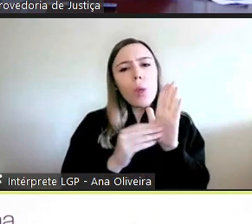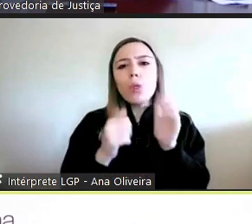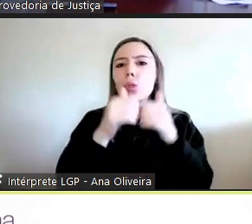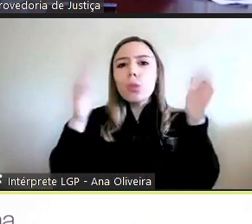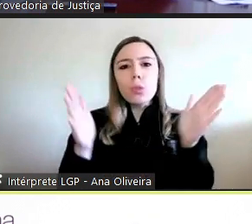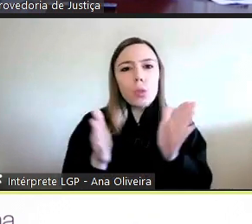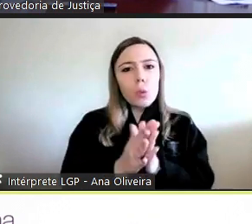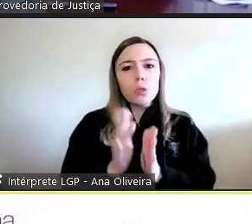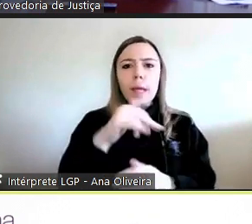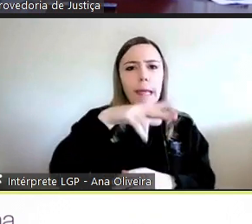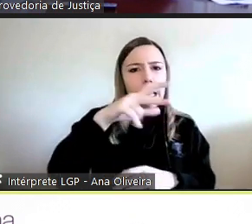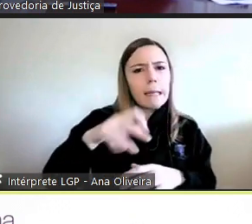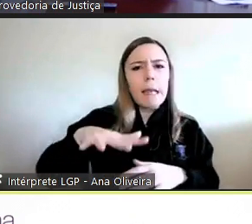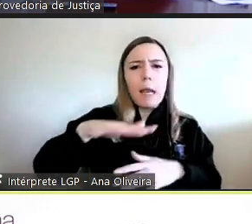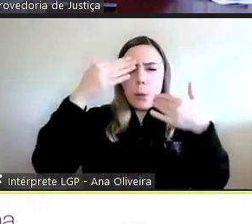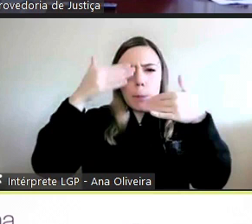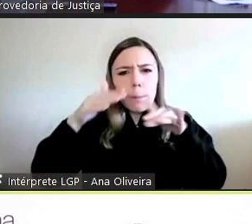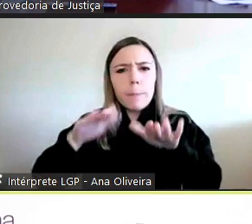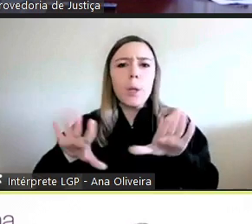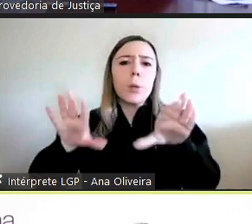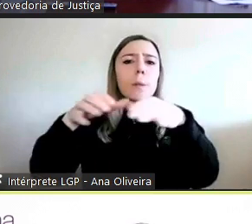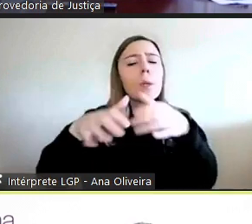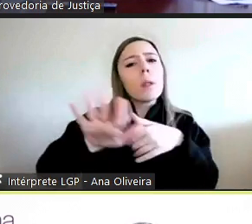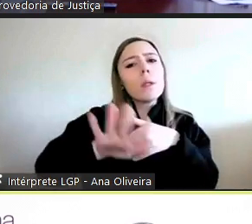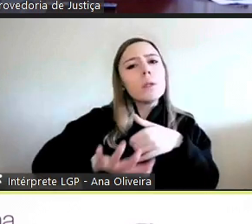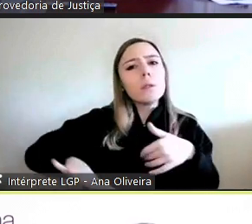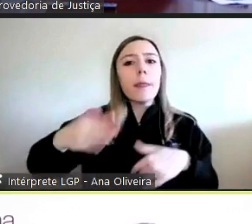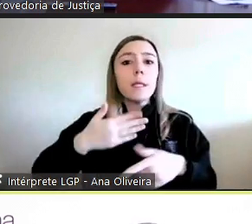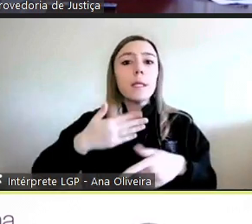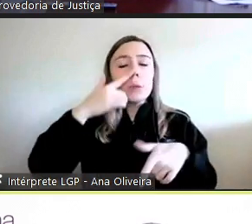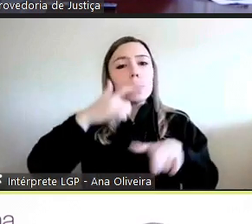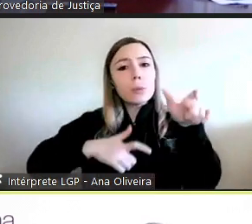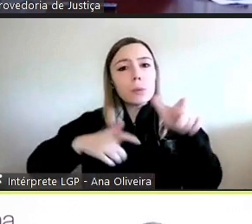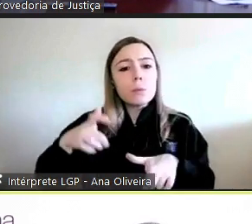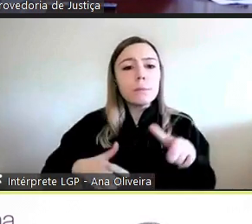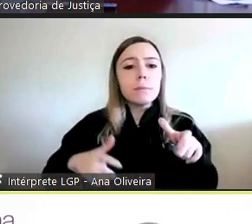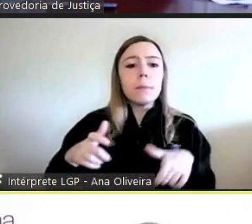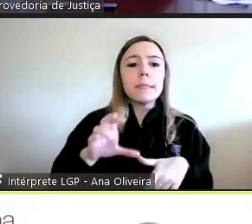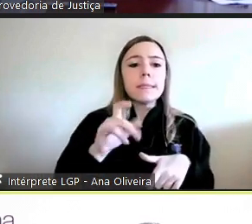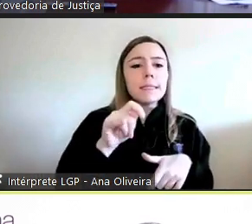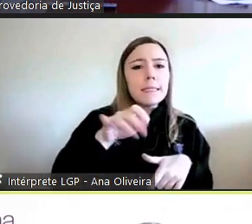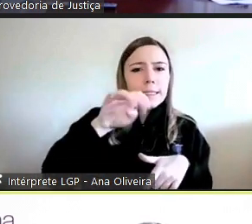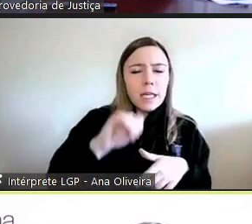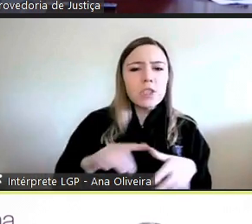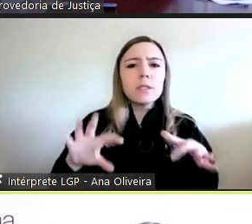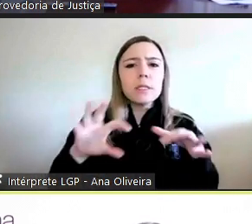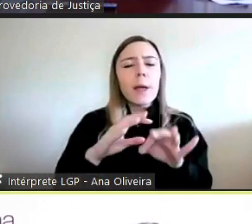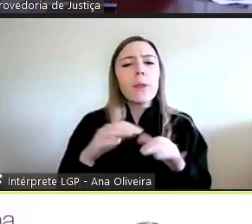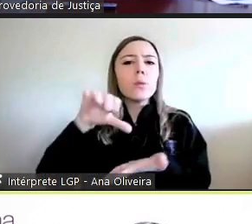o Instituto Diplomático, a Comissão Nacional de Direitos Humanos, o CIES, o Centro de Informação